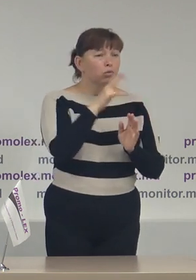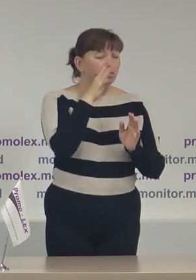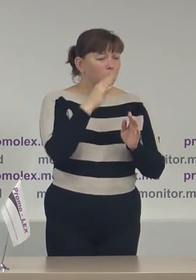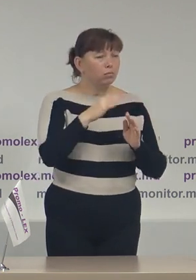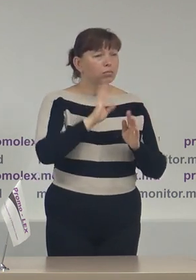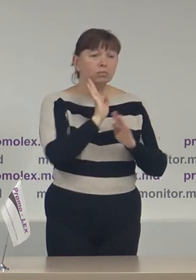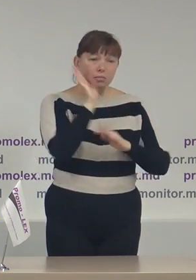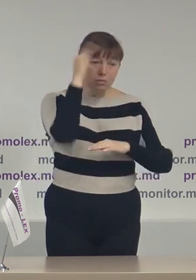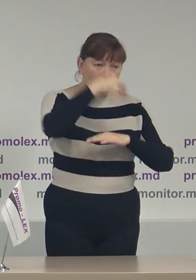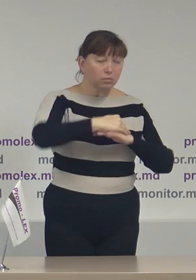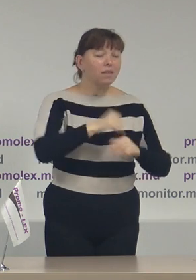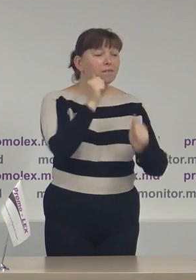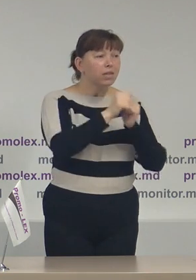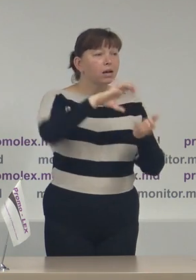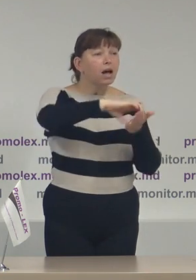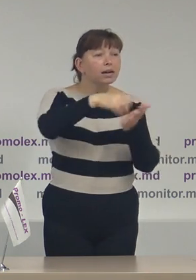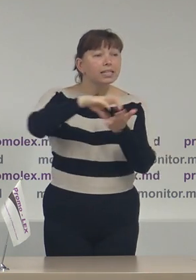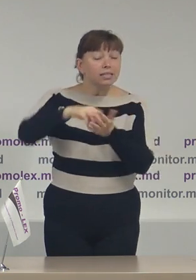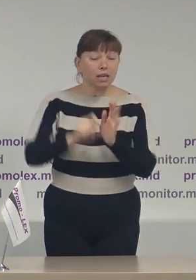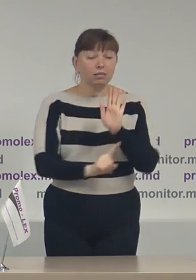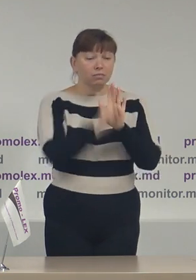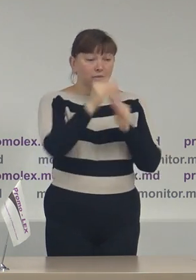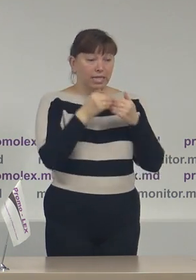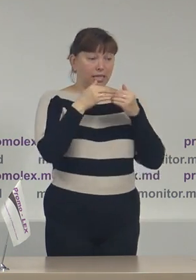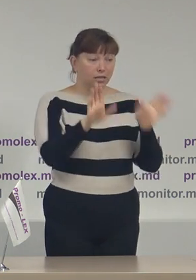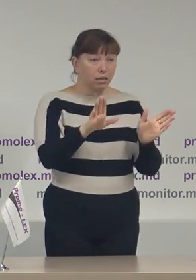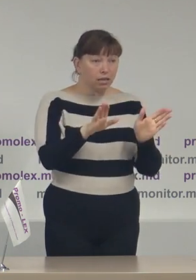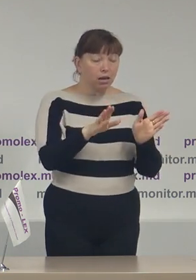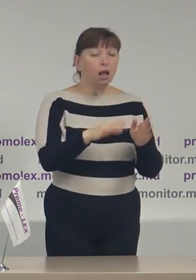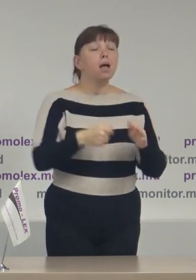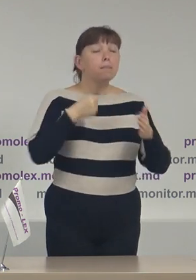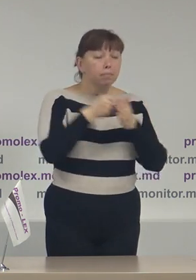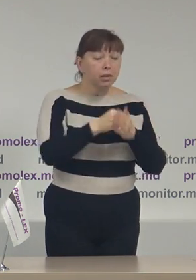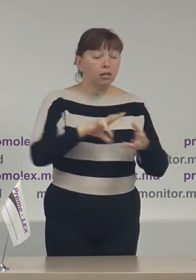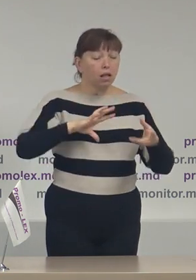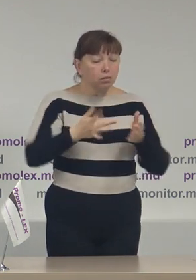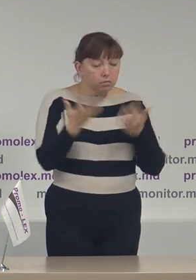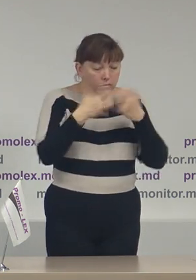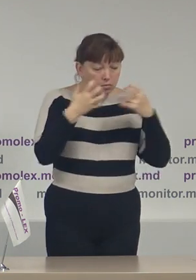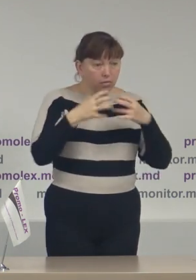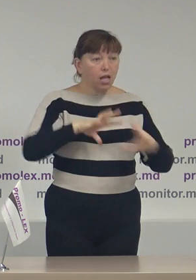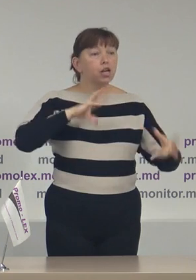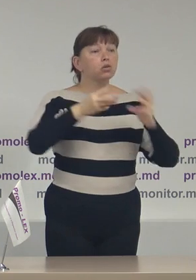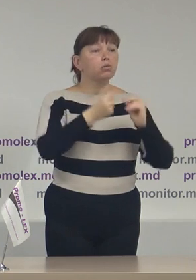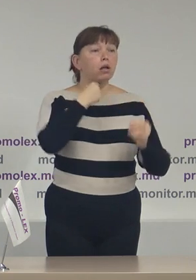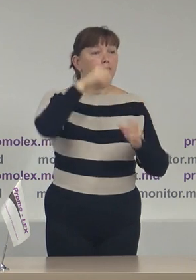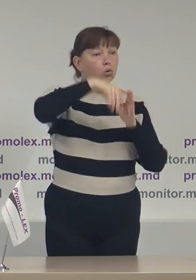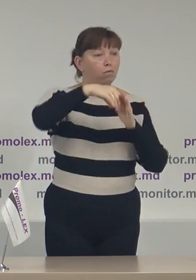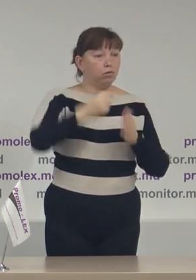din fiecare secție de votare de la deschiderea secției de votare până la totalizarea rezultatelor votării.